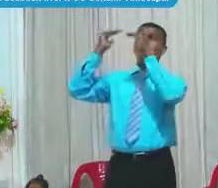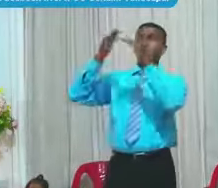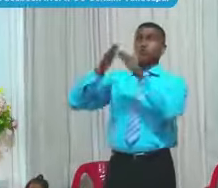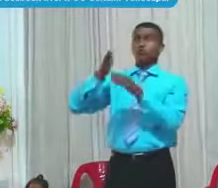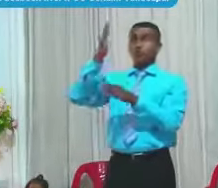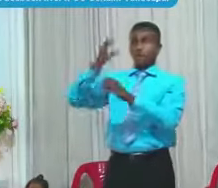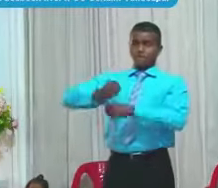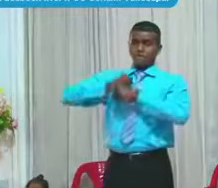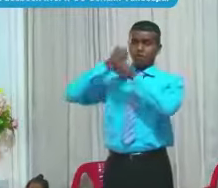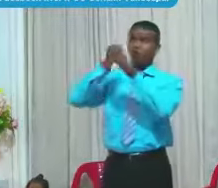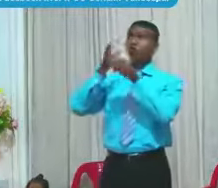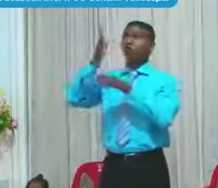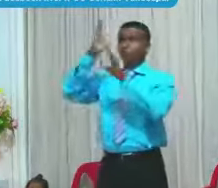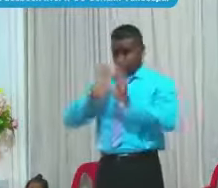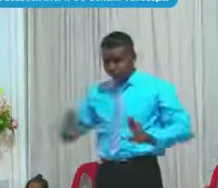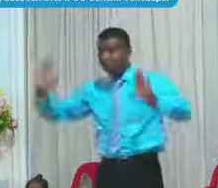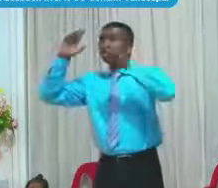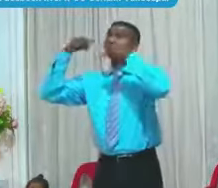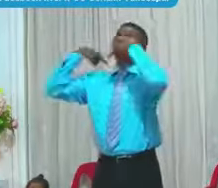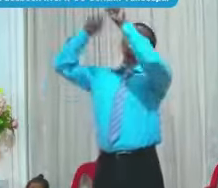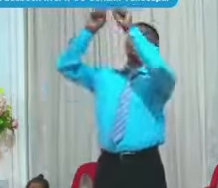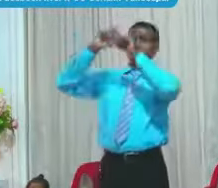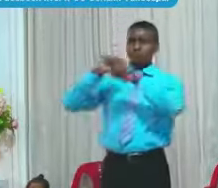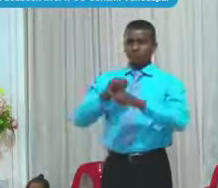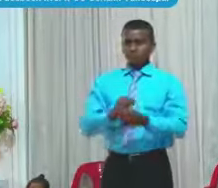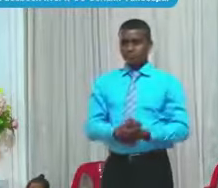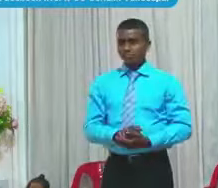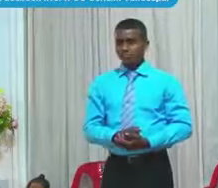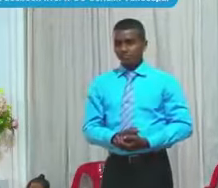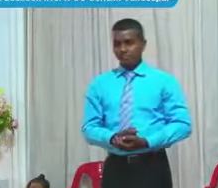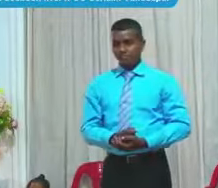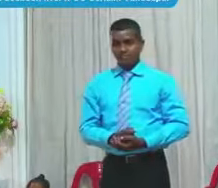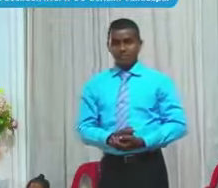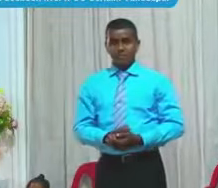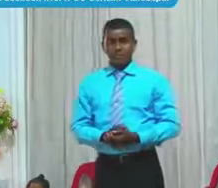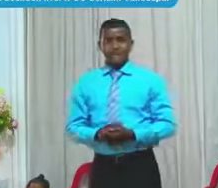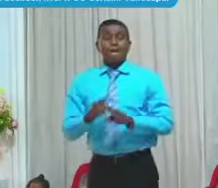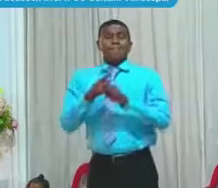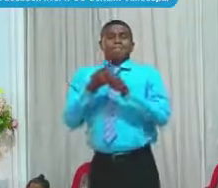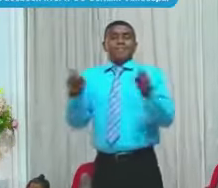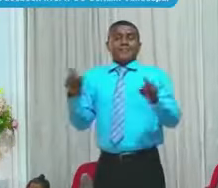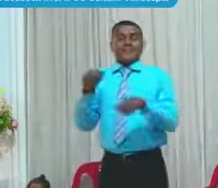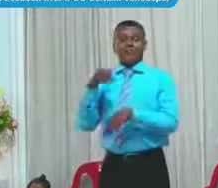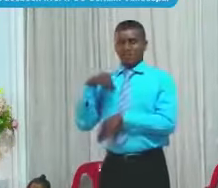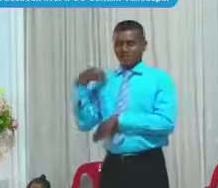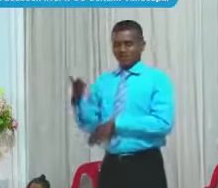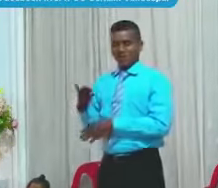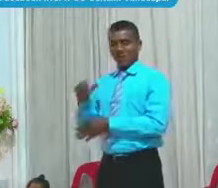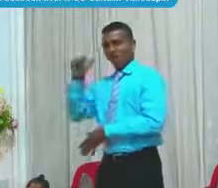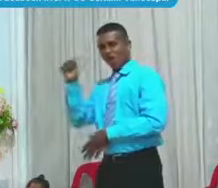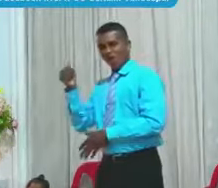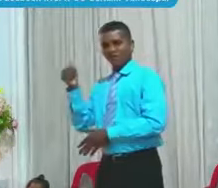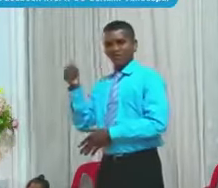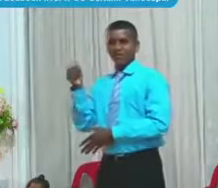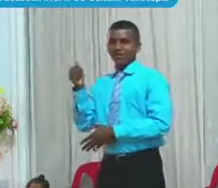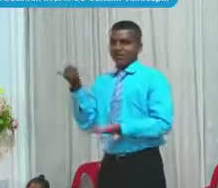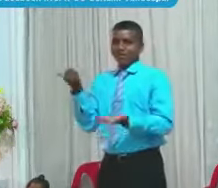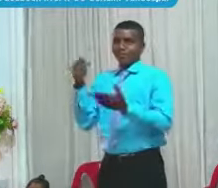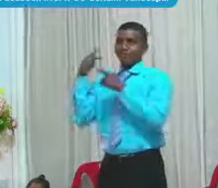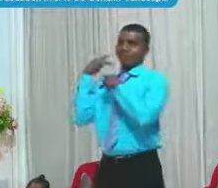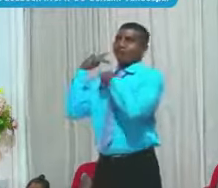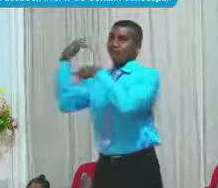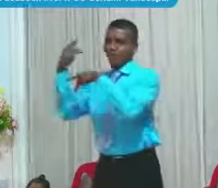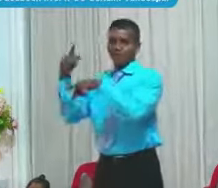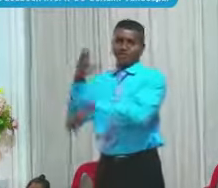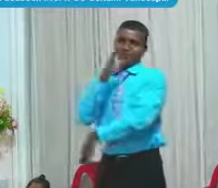Es dueño De sí mismo Pero después De Él No hay Quien sea Dueño De sí mismo